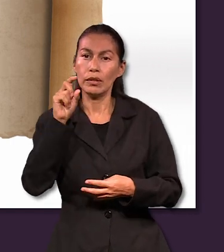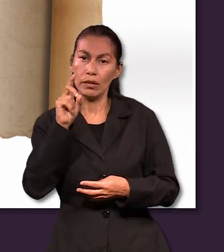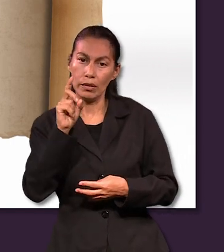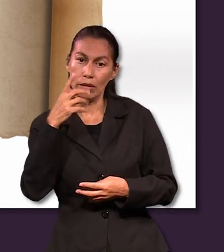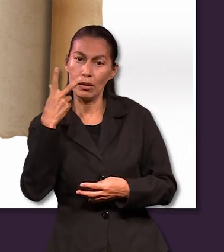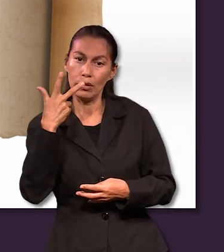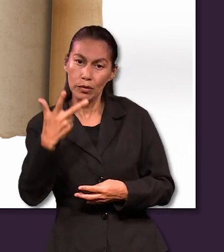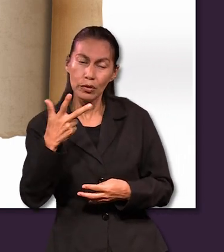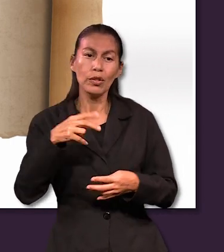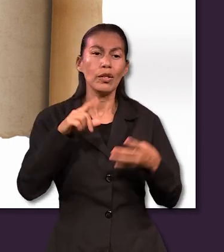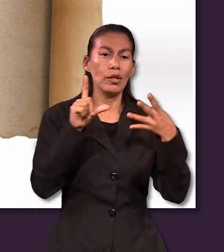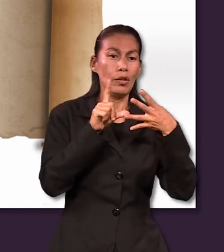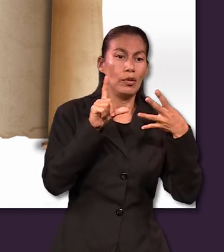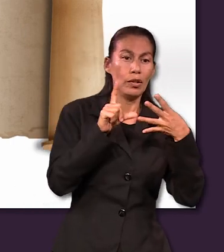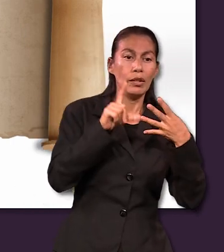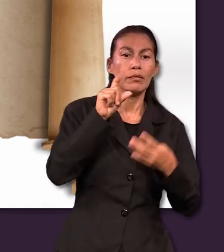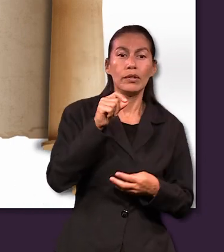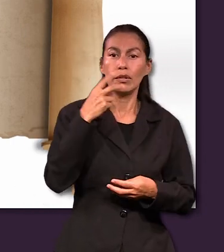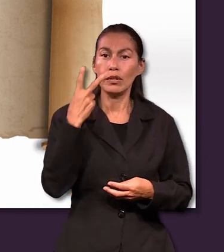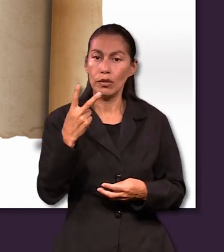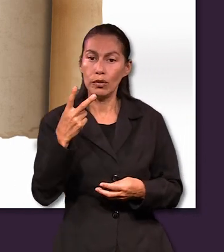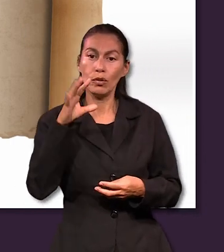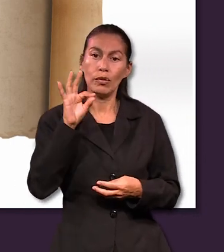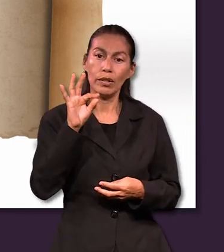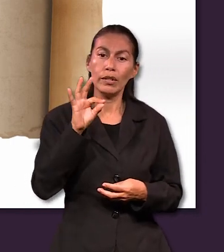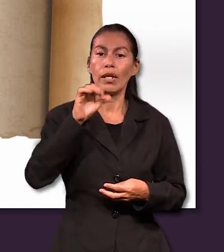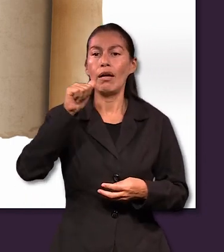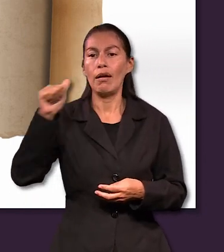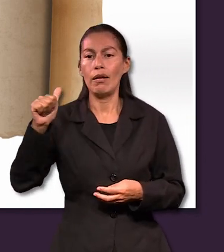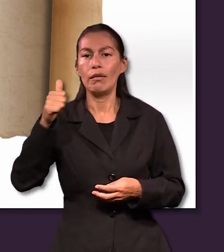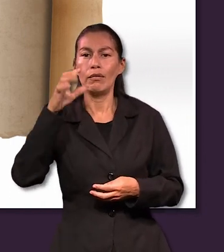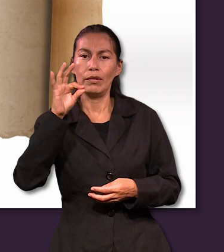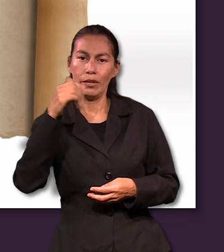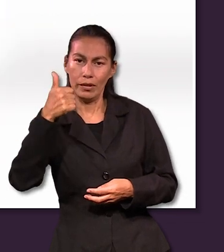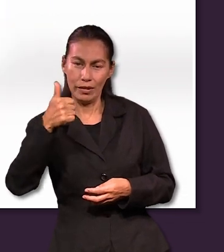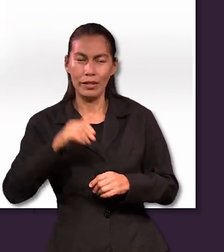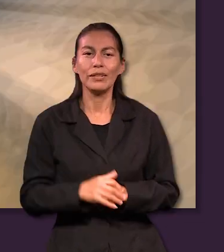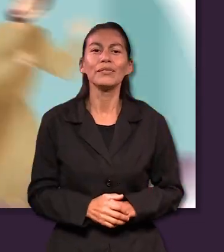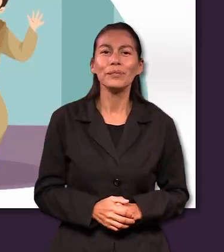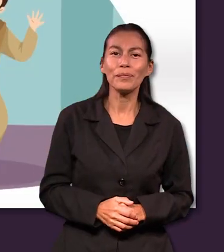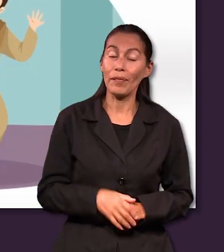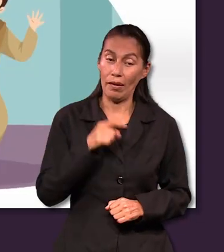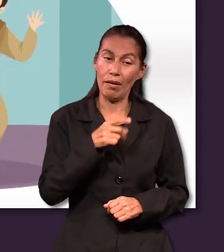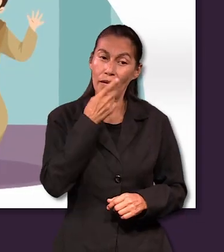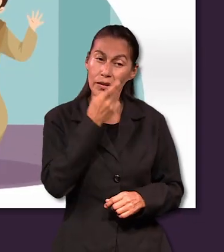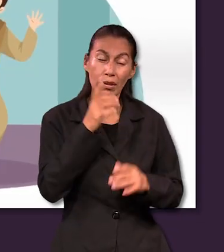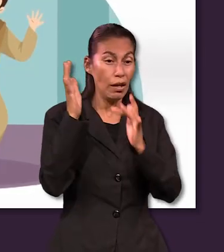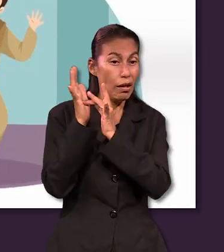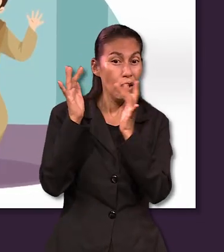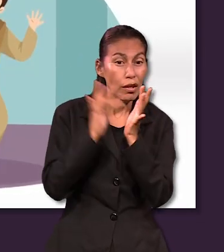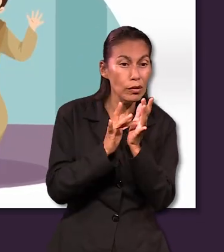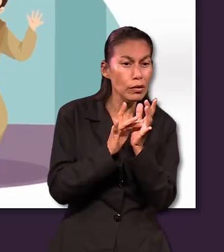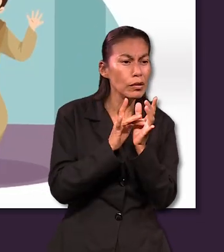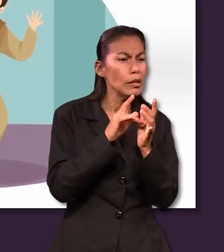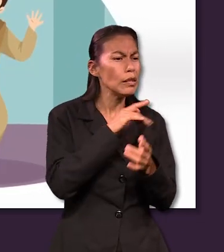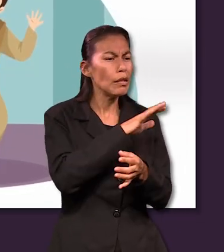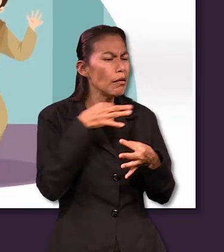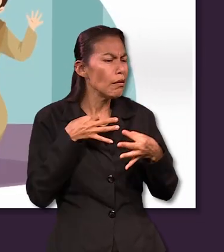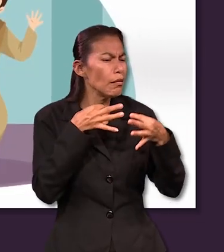.38 y Lucas 22.40.46, Jesús describe la tentación como algo en lo que alguien podría